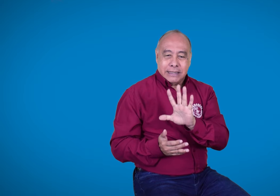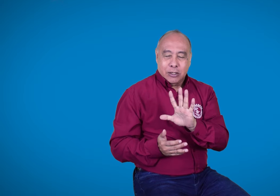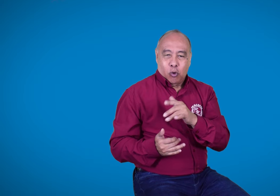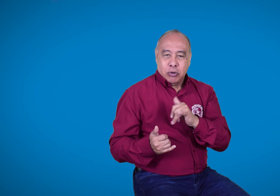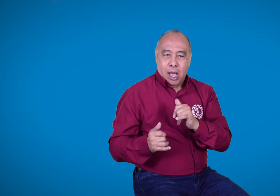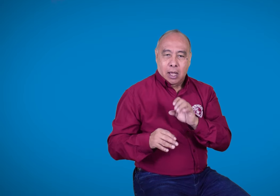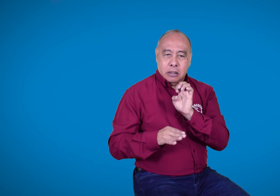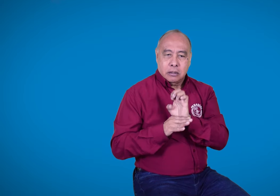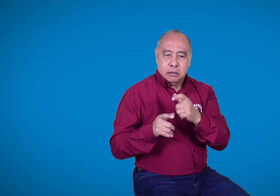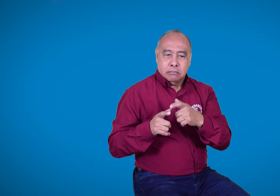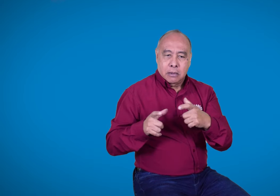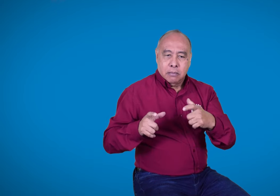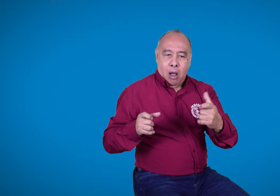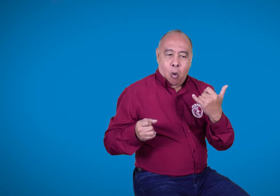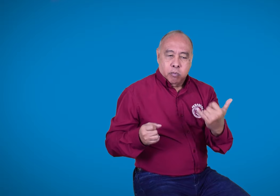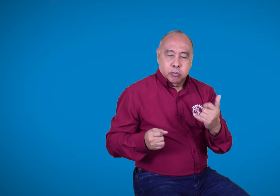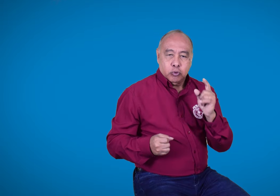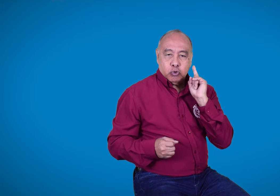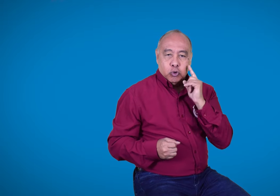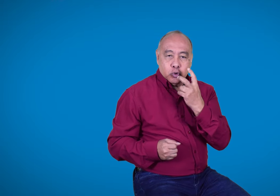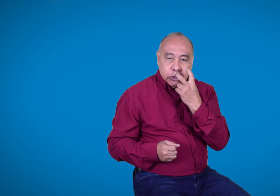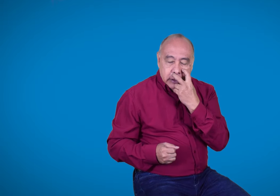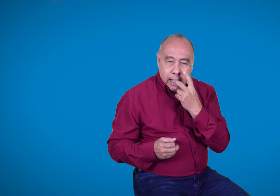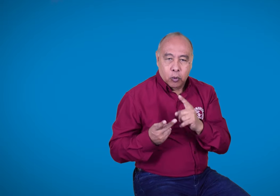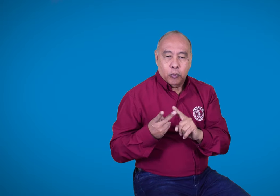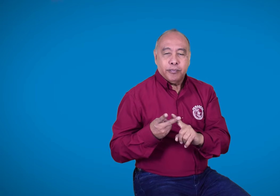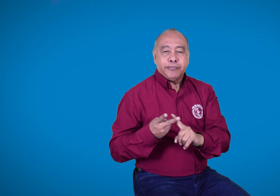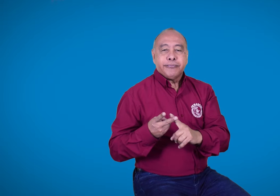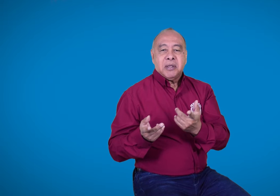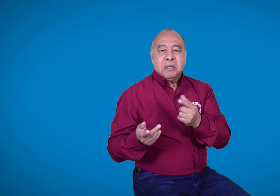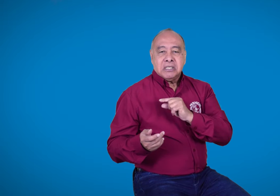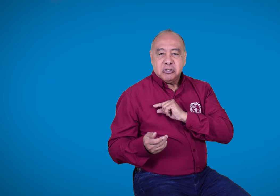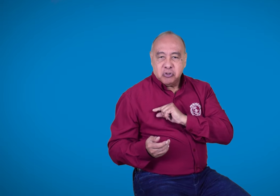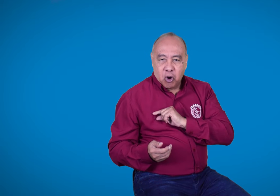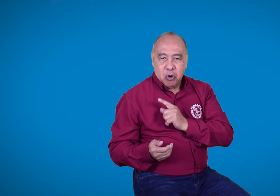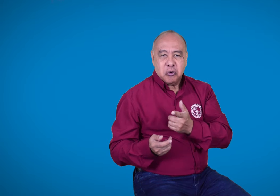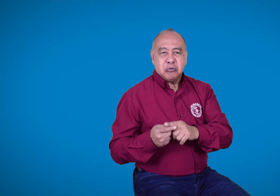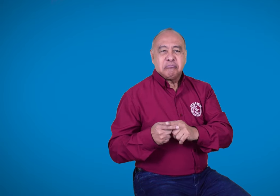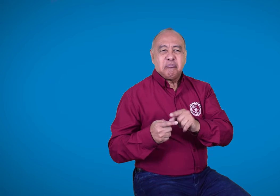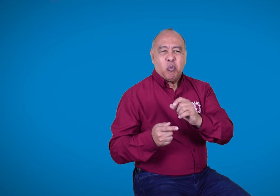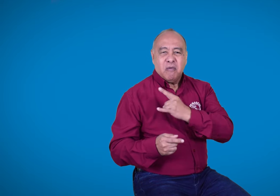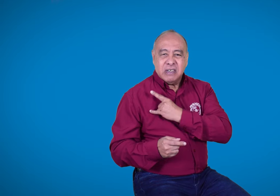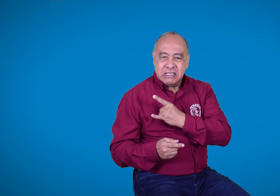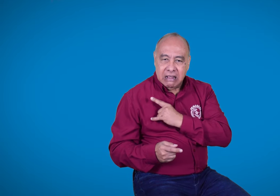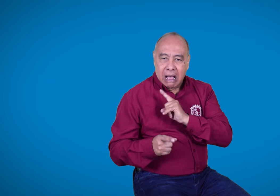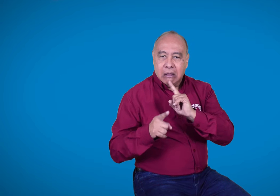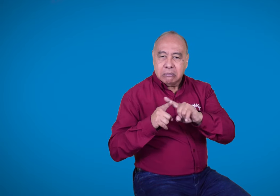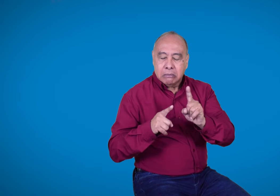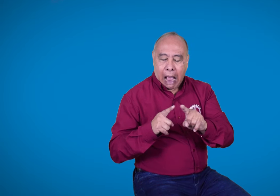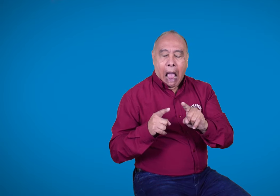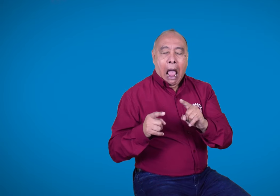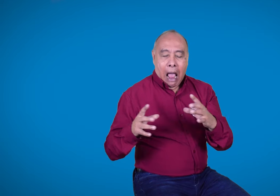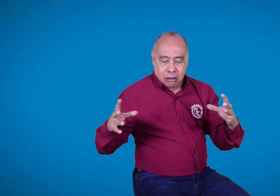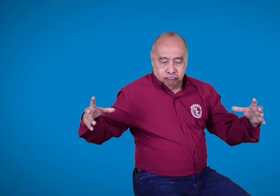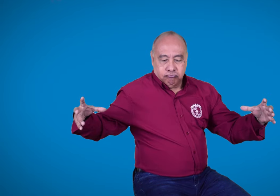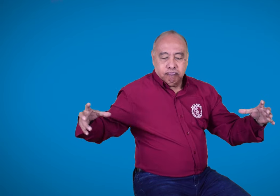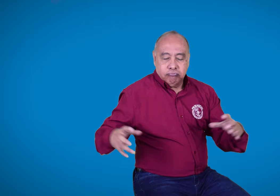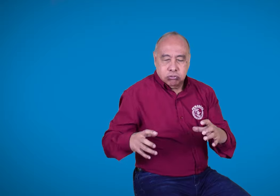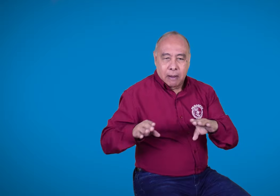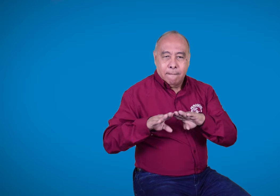entidades de personas sordos ciegas, también estuvo el INSOR, universidades y otras más, con las que hicimos mesas